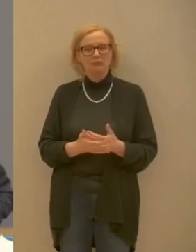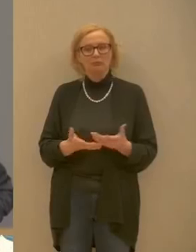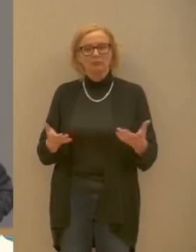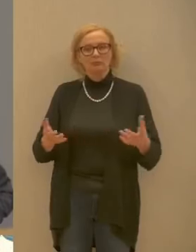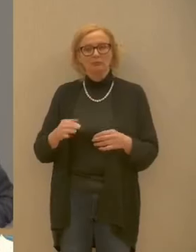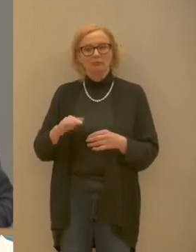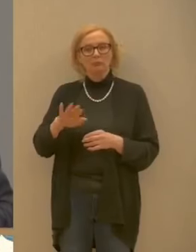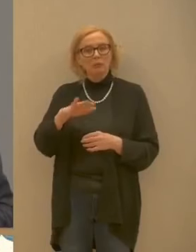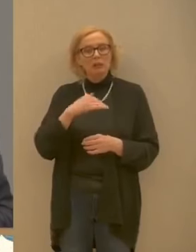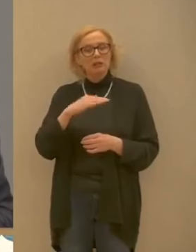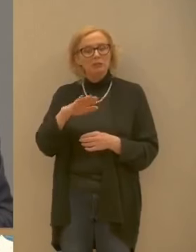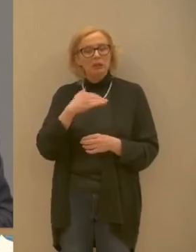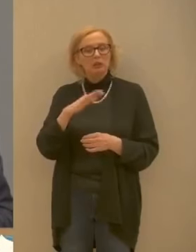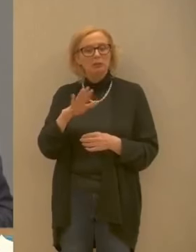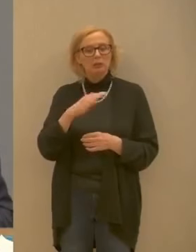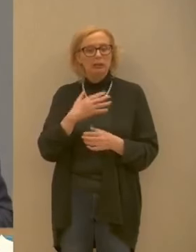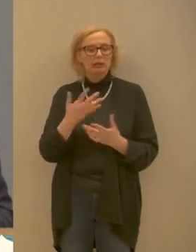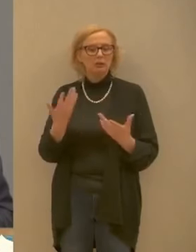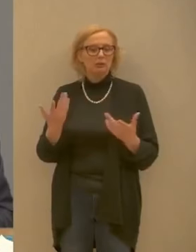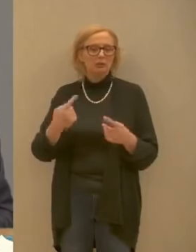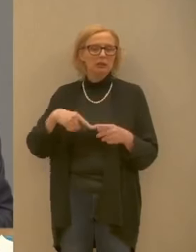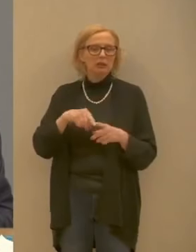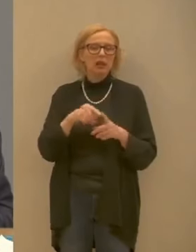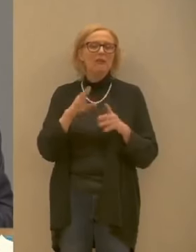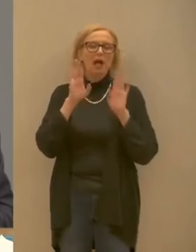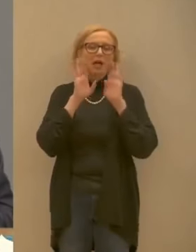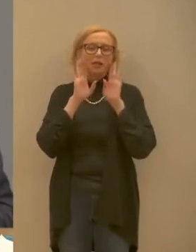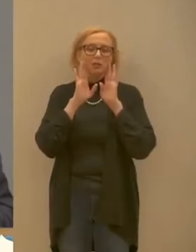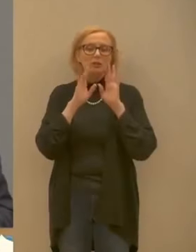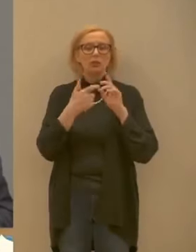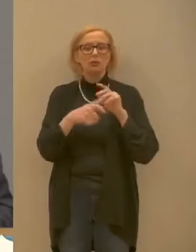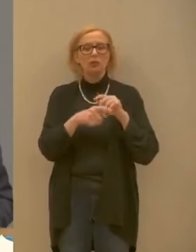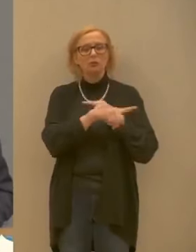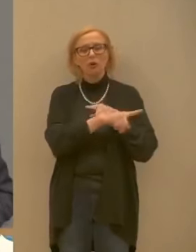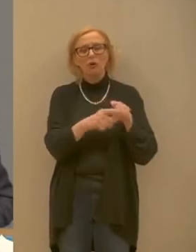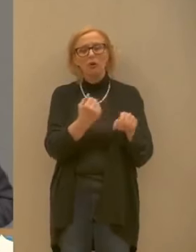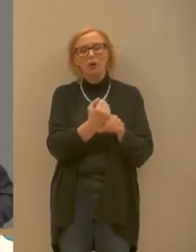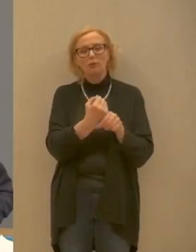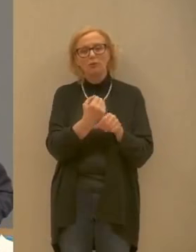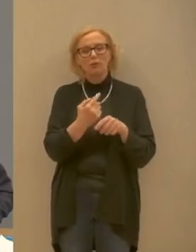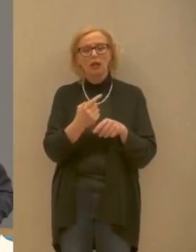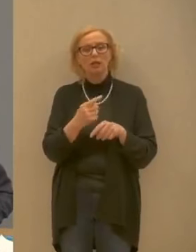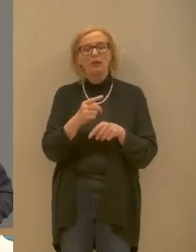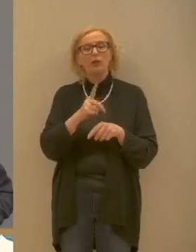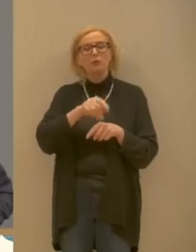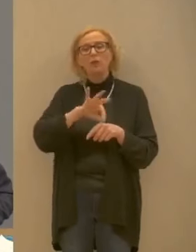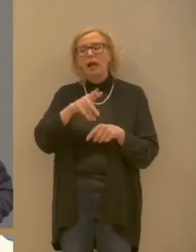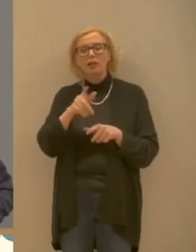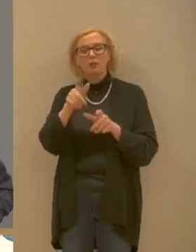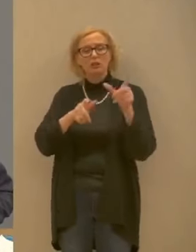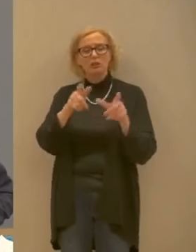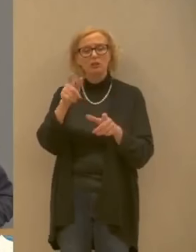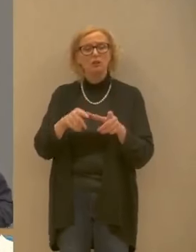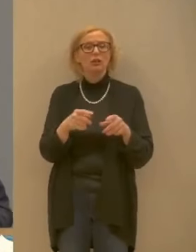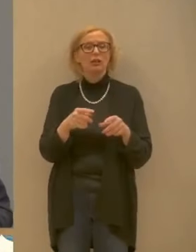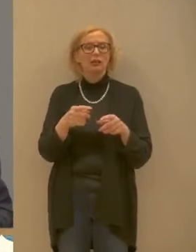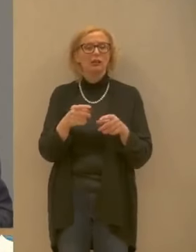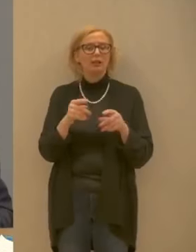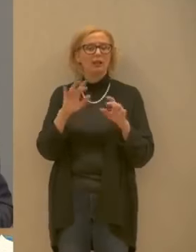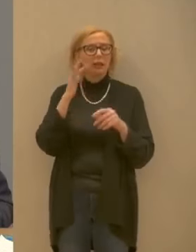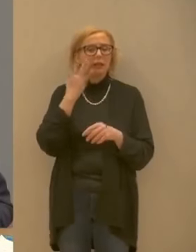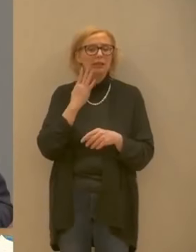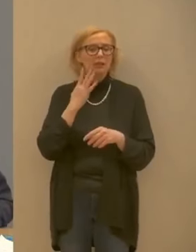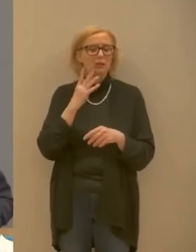che lavorano in prima linea perché questi comportamenti poi mettono in difficoltà anche le altre persone che lavorano in trincea che sono i